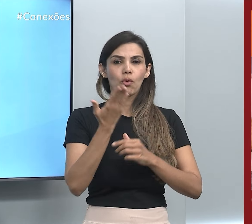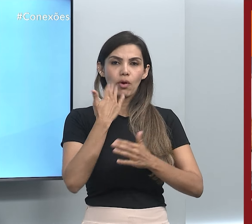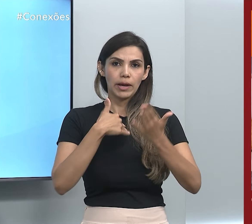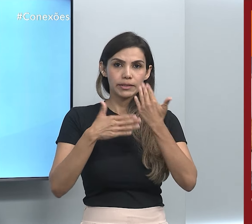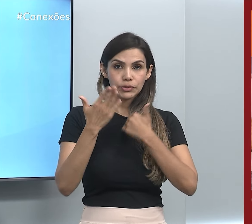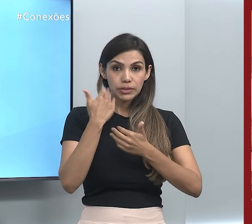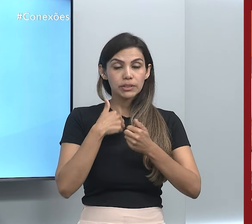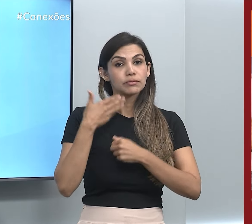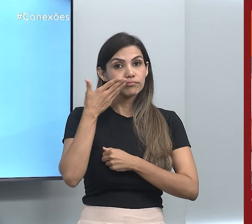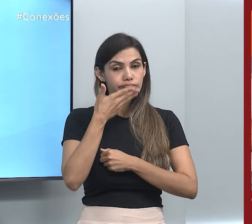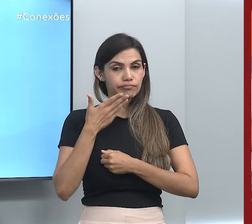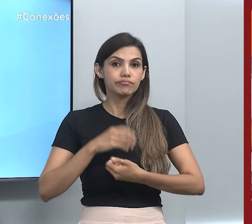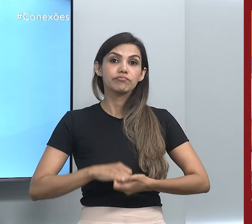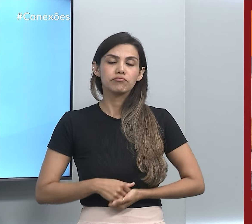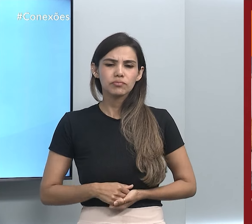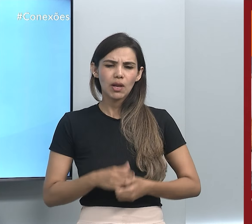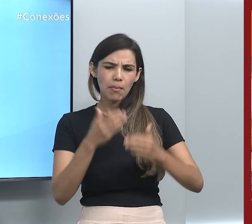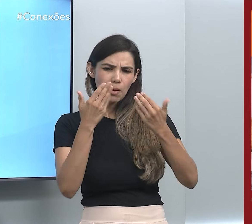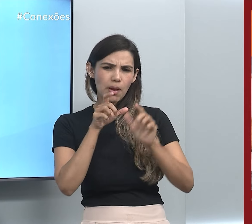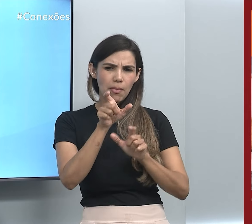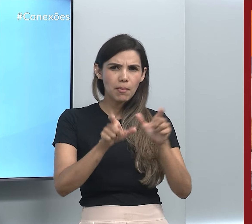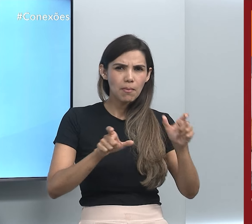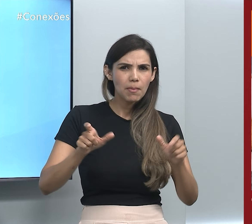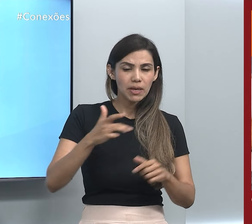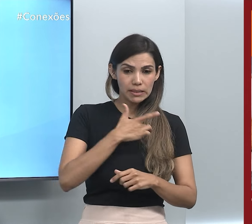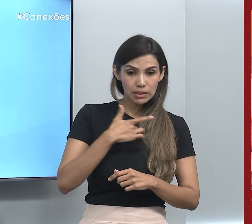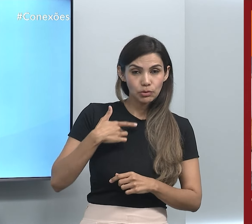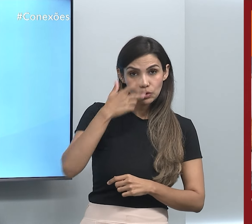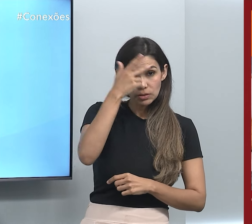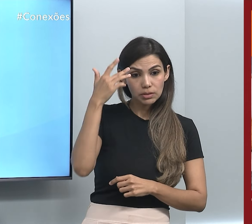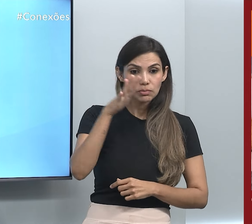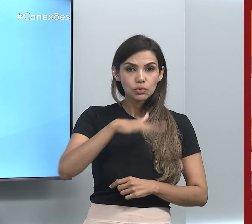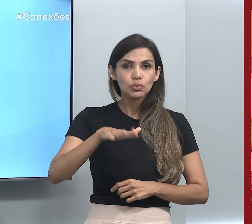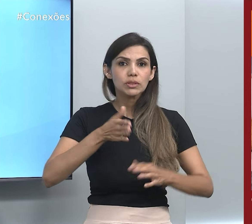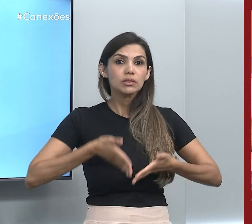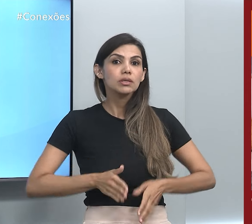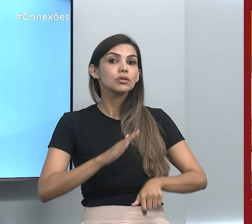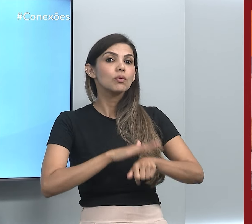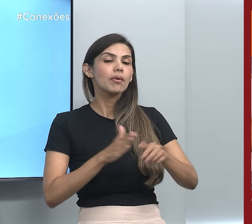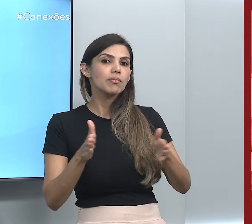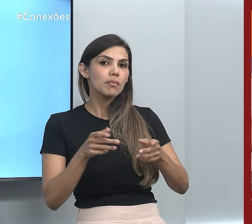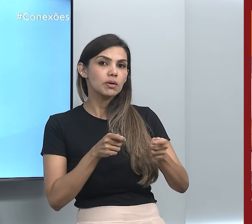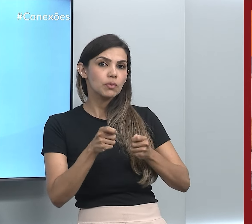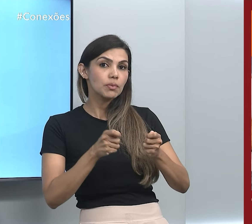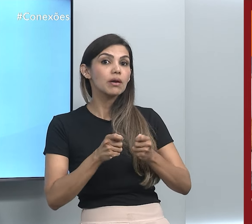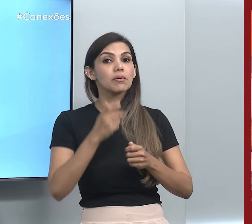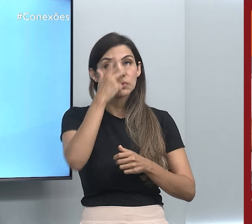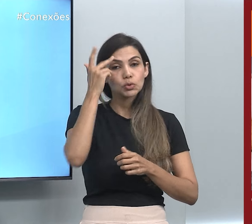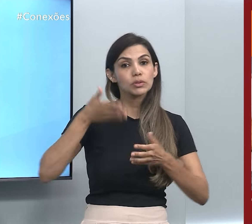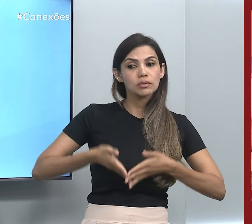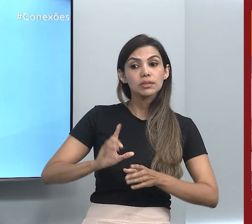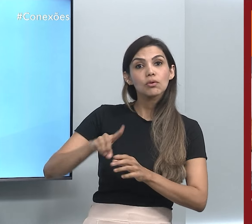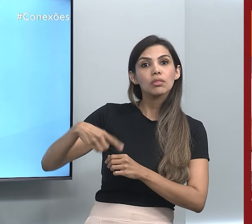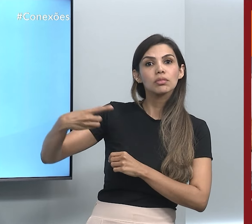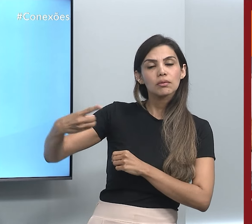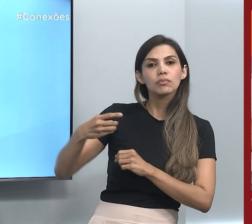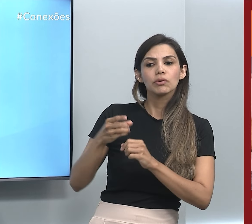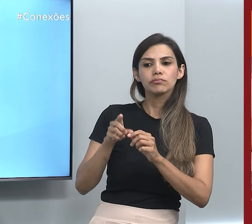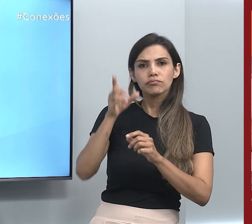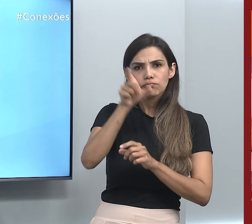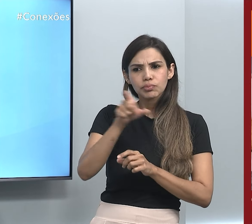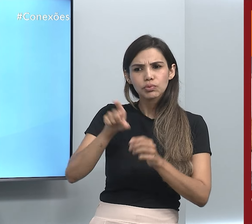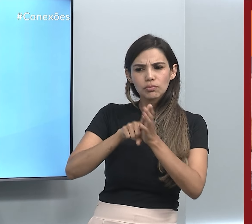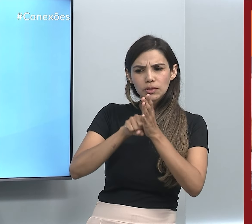Ao analisar a saúde daqueles que nasceram durante o racionamento e daqueles que nasceram depois, os pesquisadores